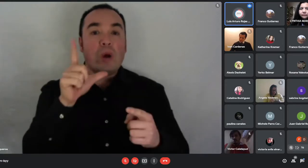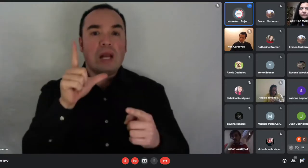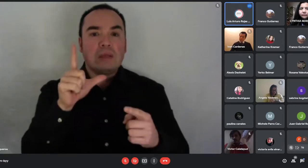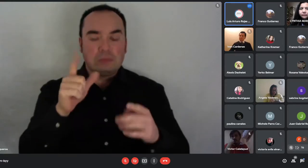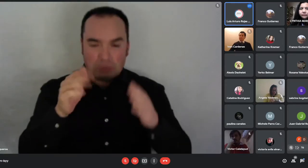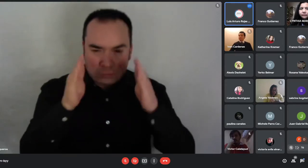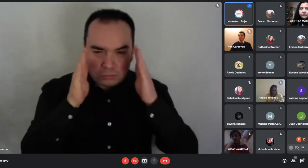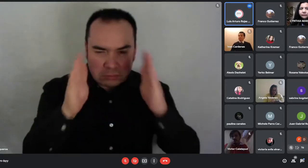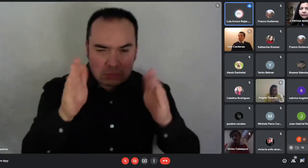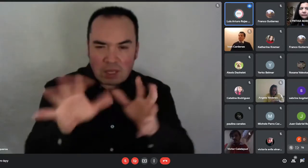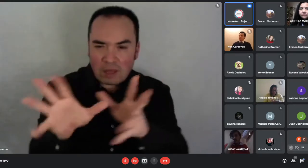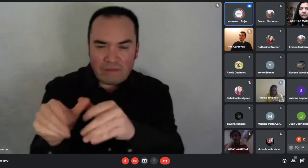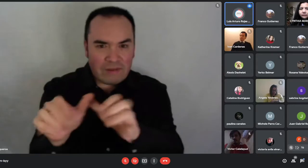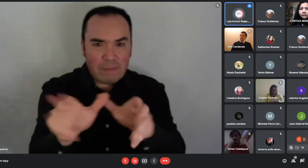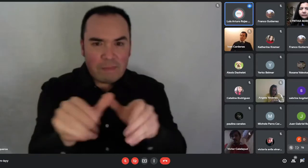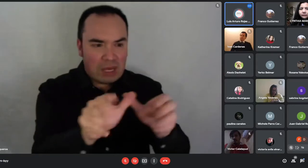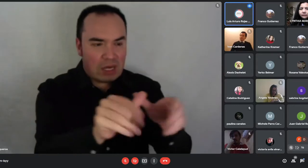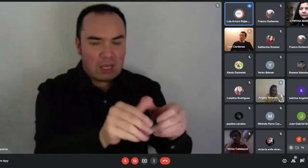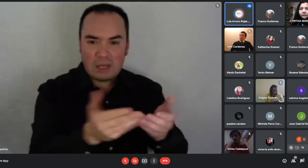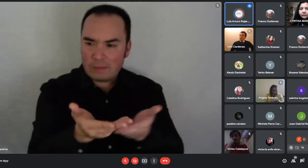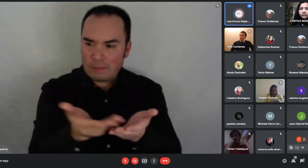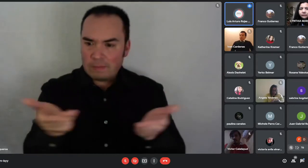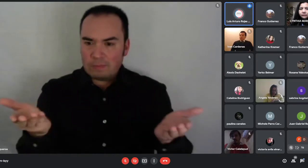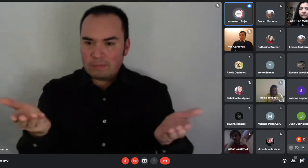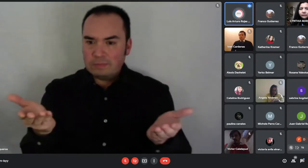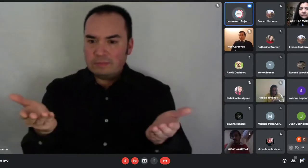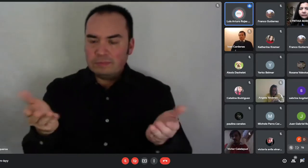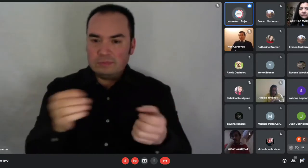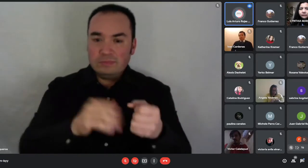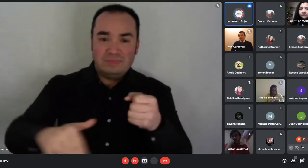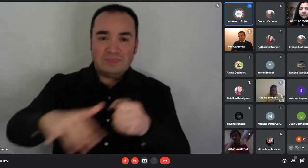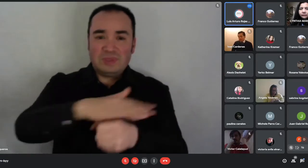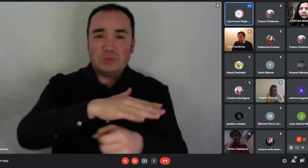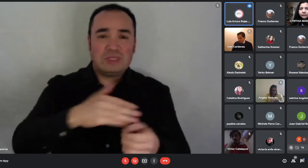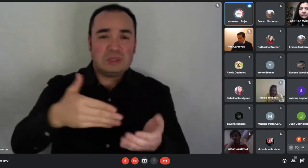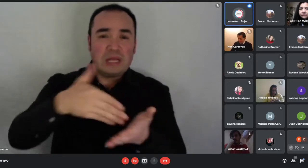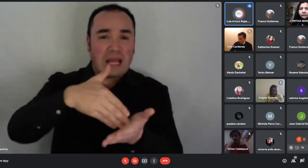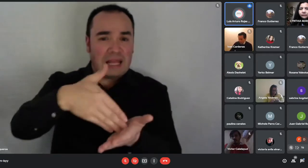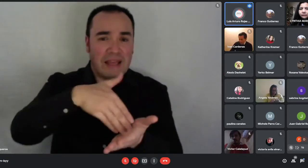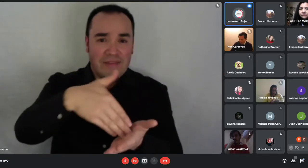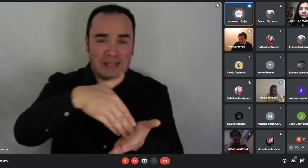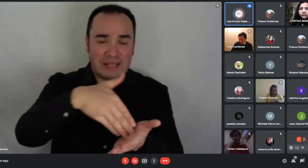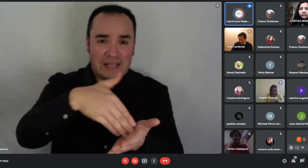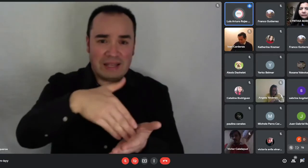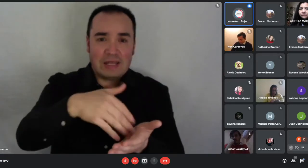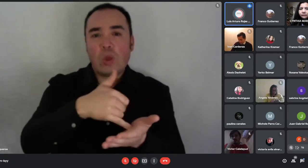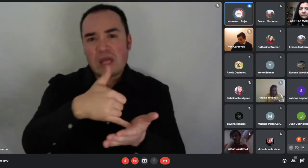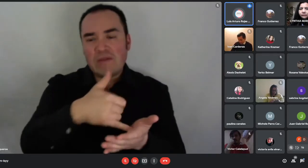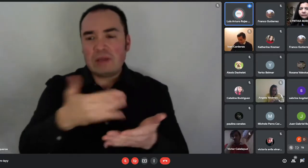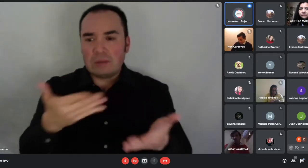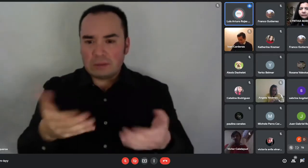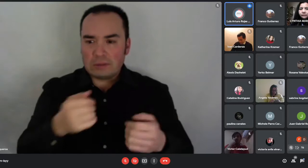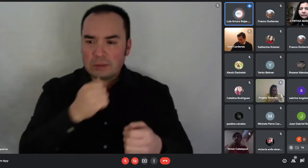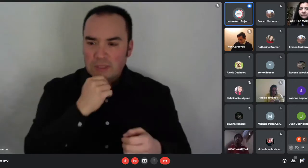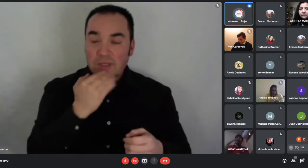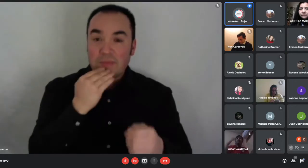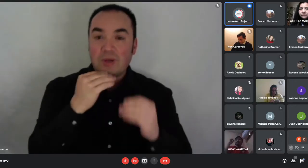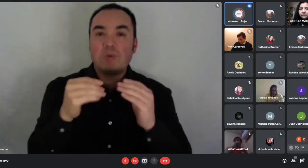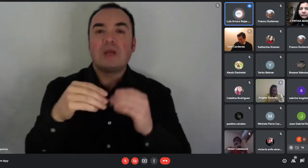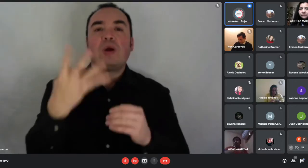situación de desvulnerabilidad y preferentemente dentro del 40% en el registro social de hogares. Por lo